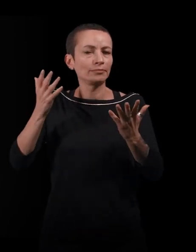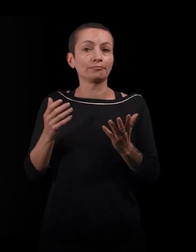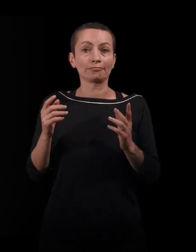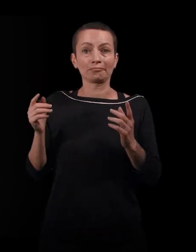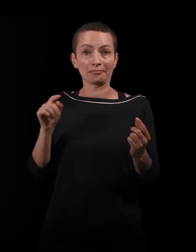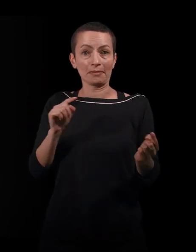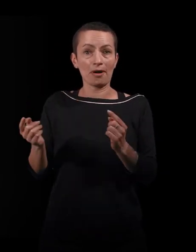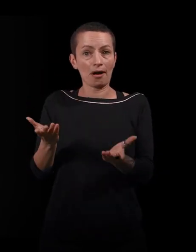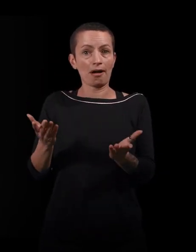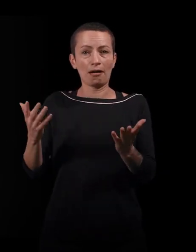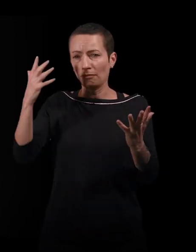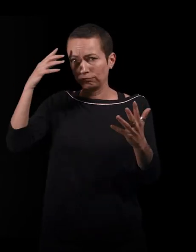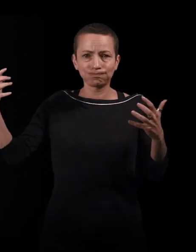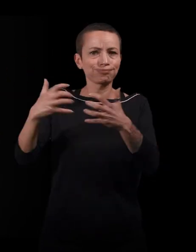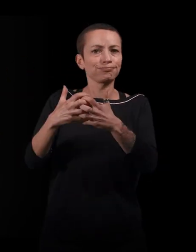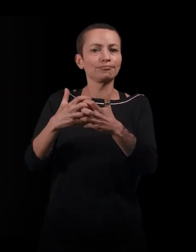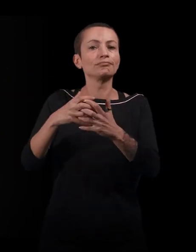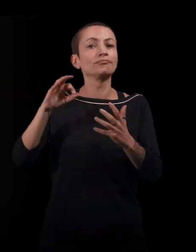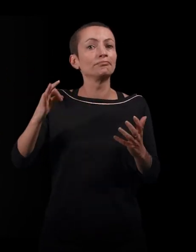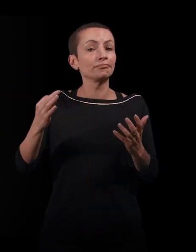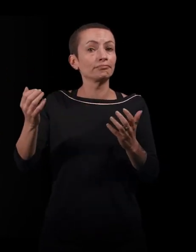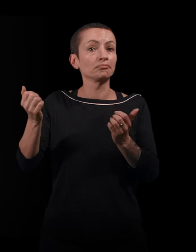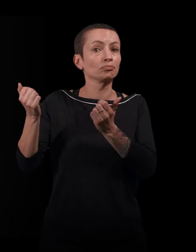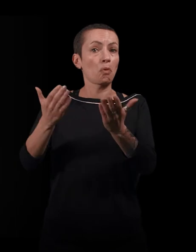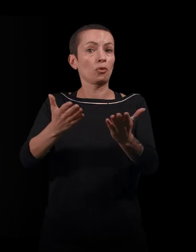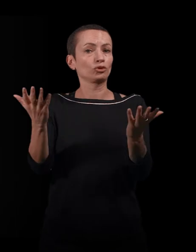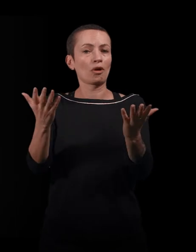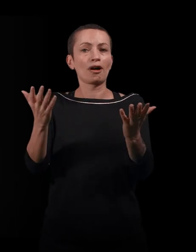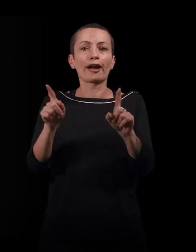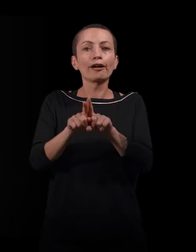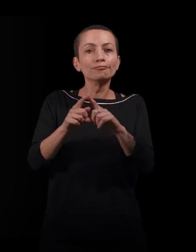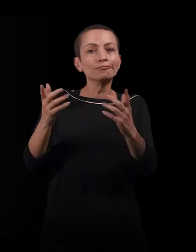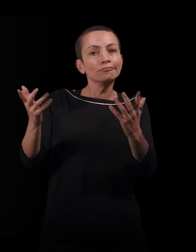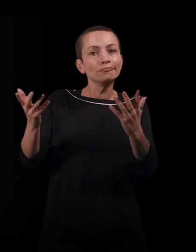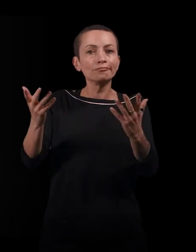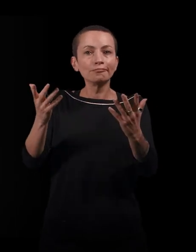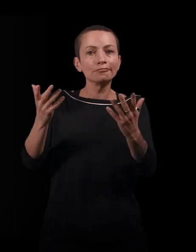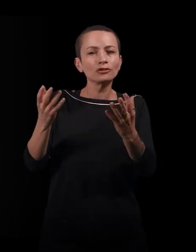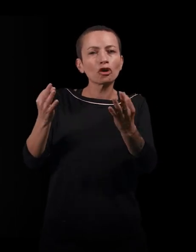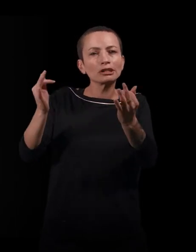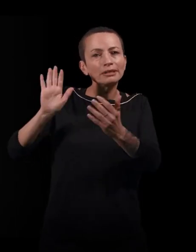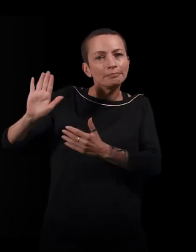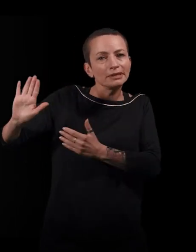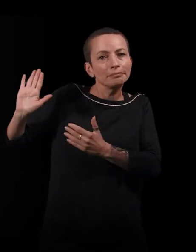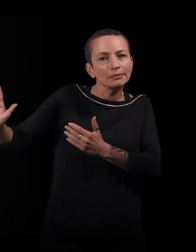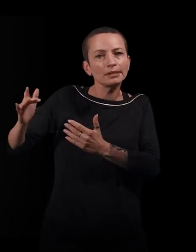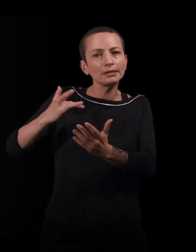table ronde qui est vraiment en collusion, qui propose de faire dialoguer avec leurs sensibilités, leurs intérêts